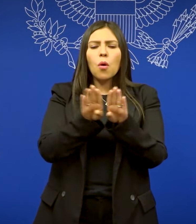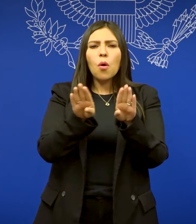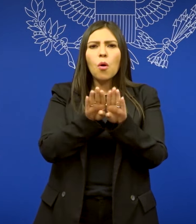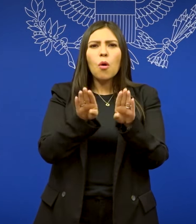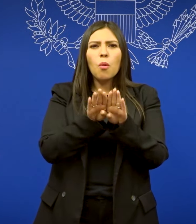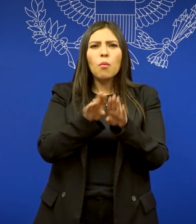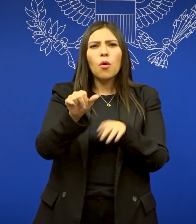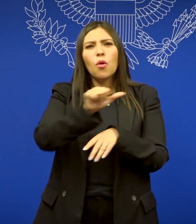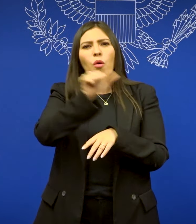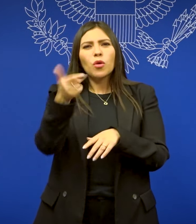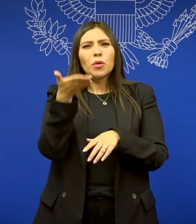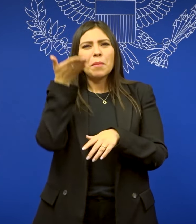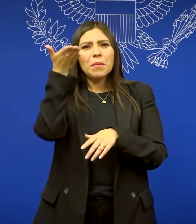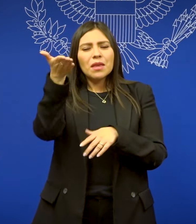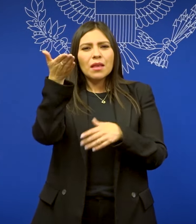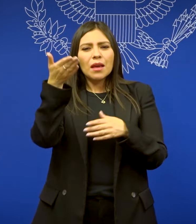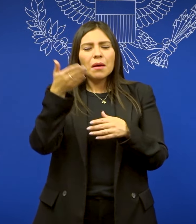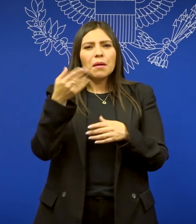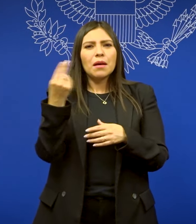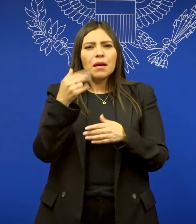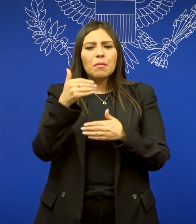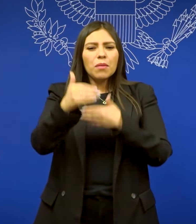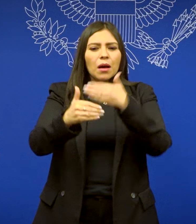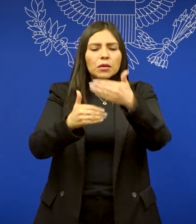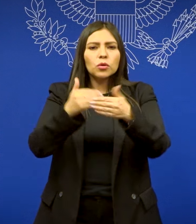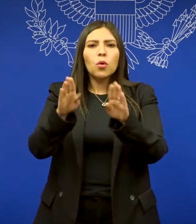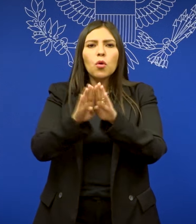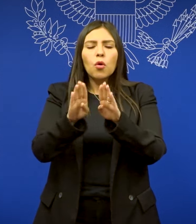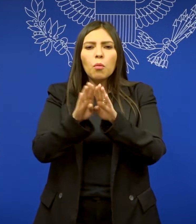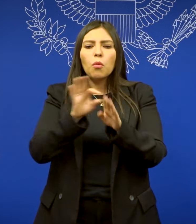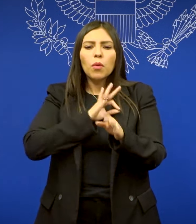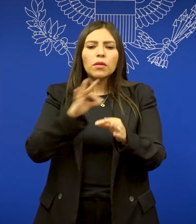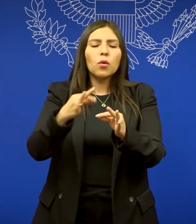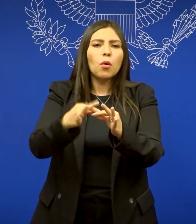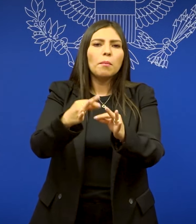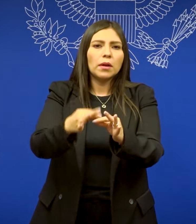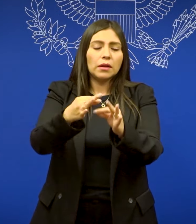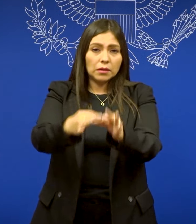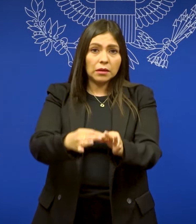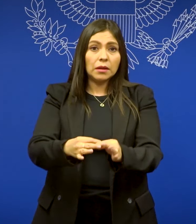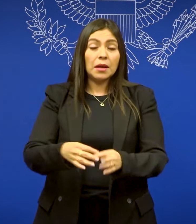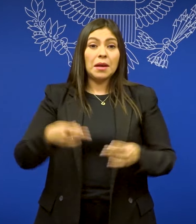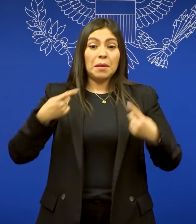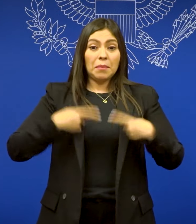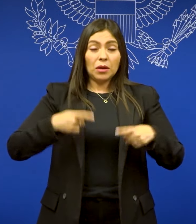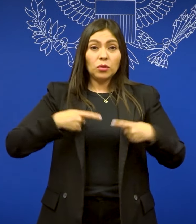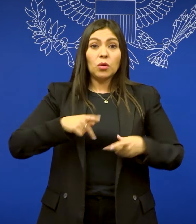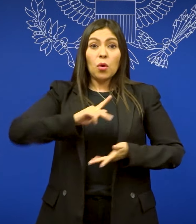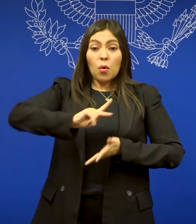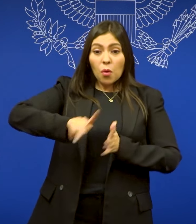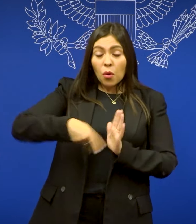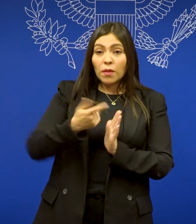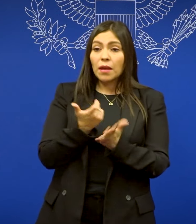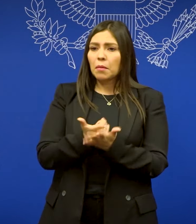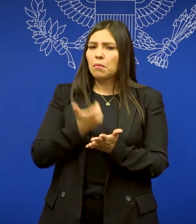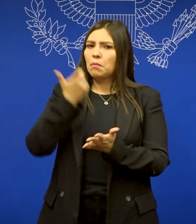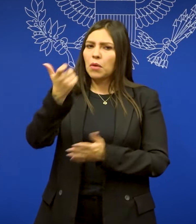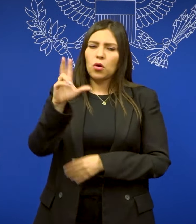instrucciones de cómo completar los pasos adicionales requeridos. No será necesario que el solicitante